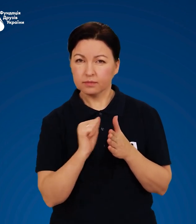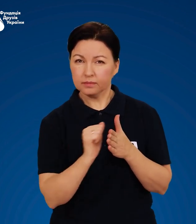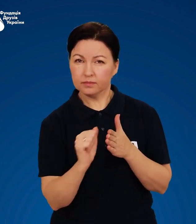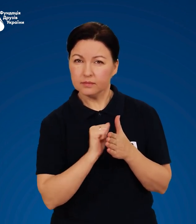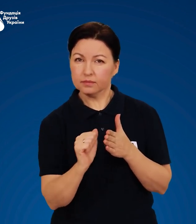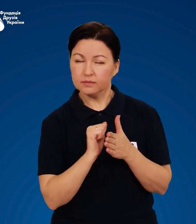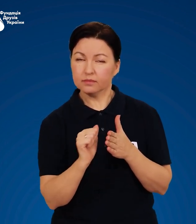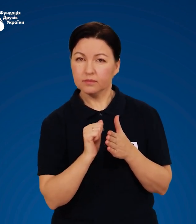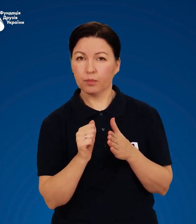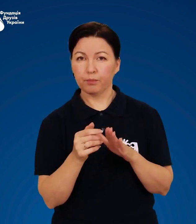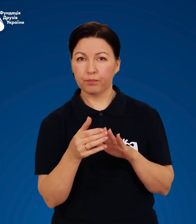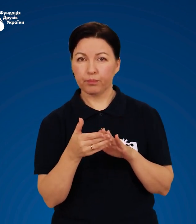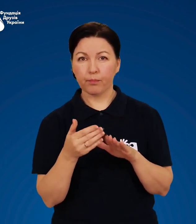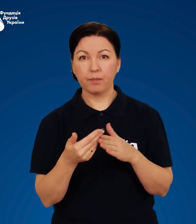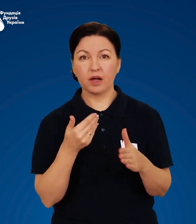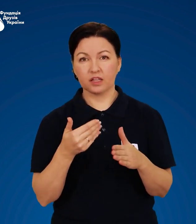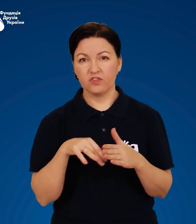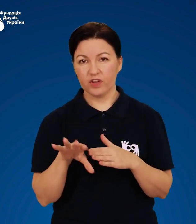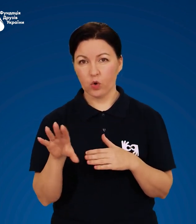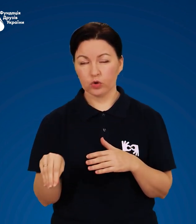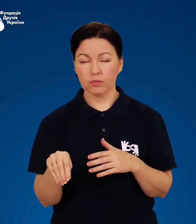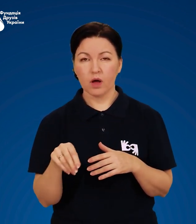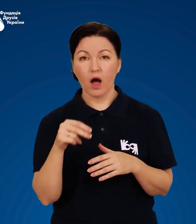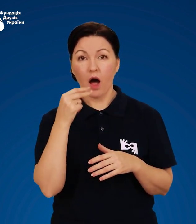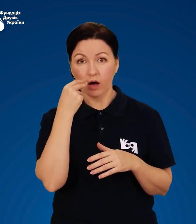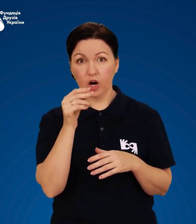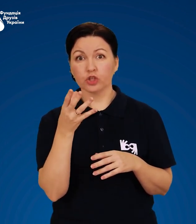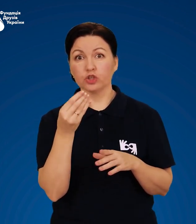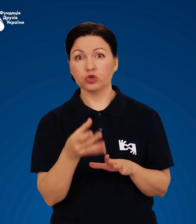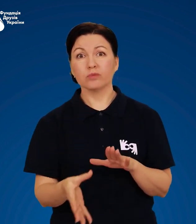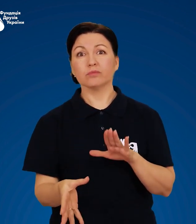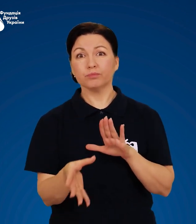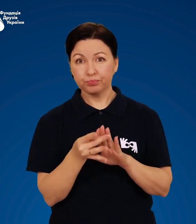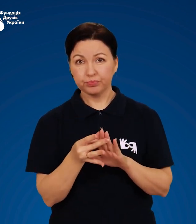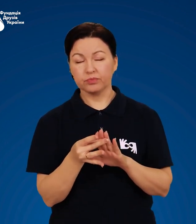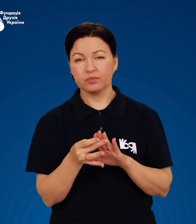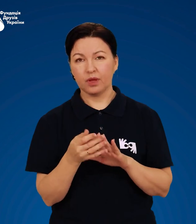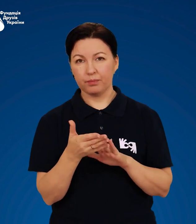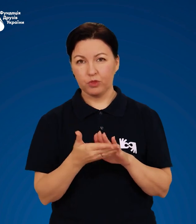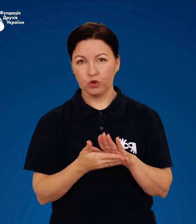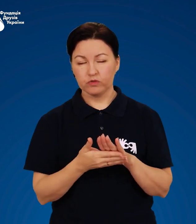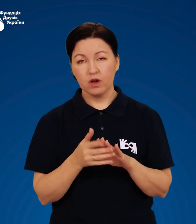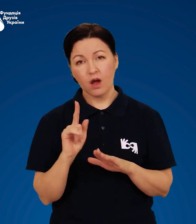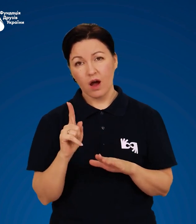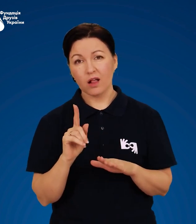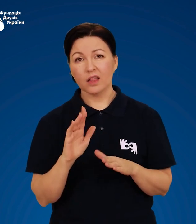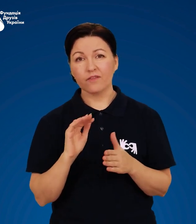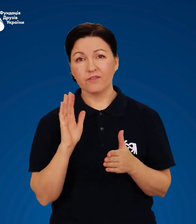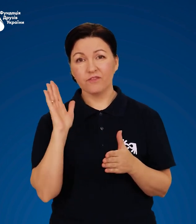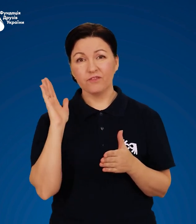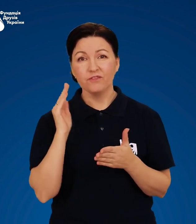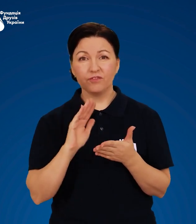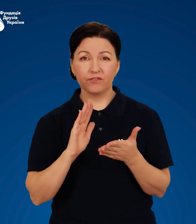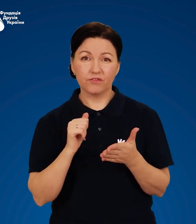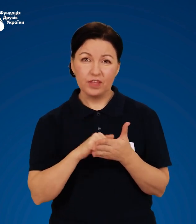виходом, а краще прикріпіть його на підошву. Але від води піщини